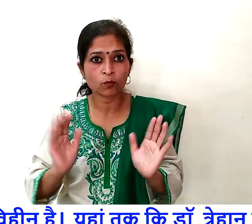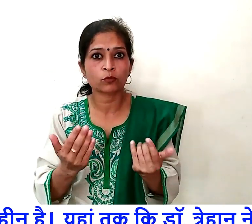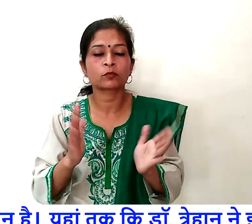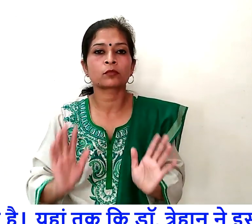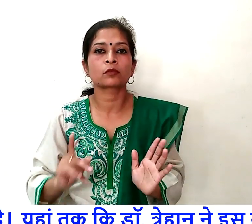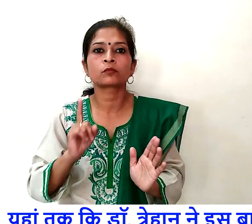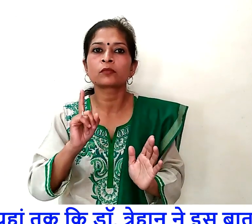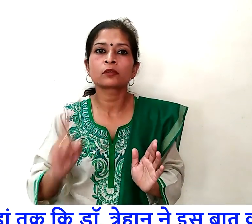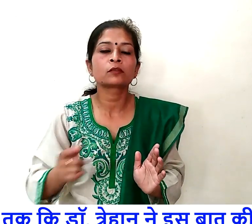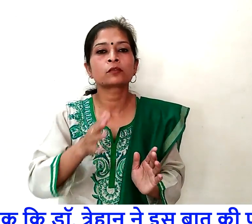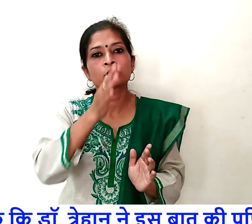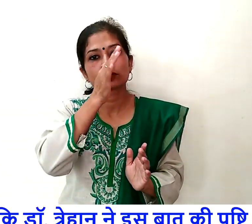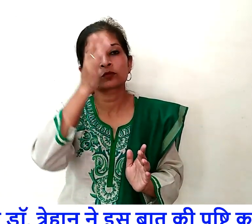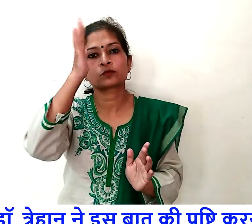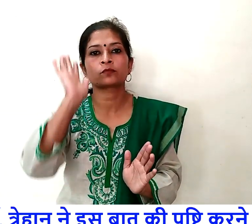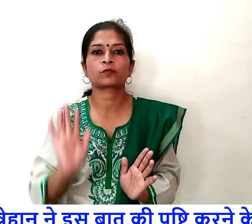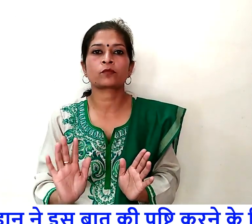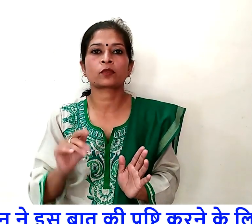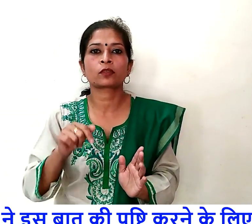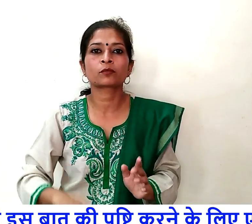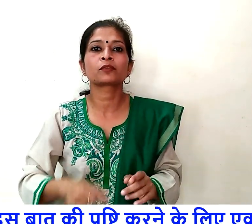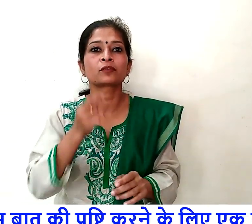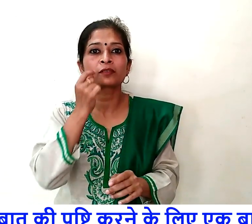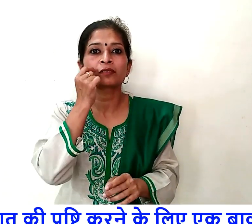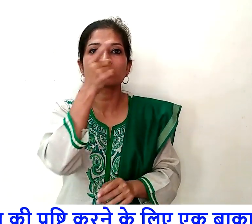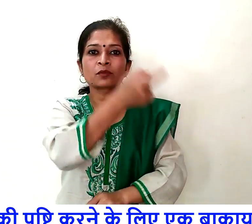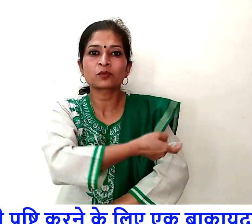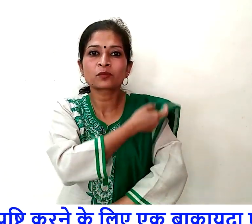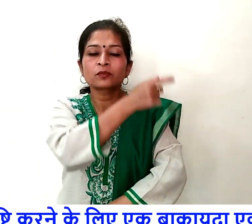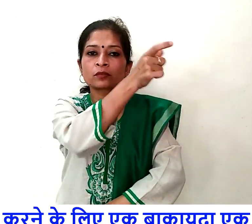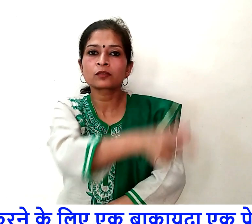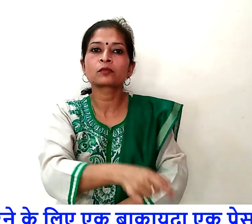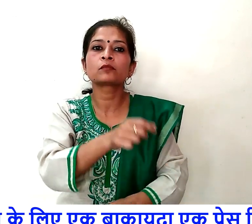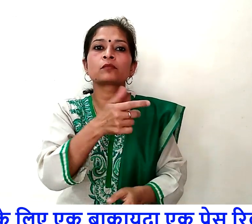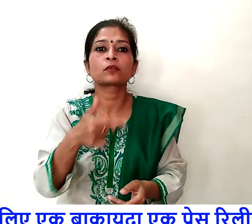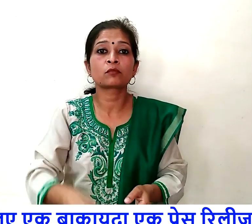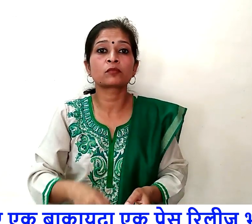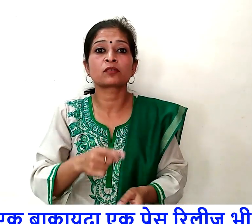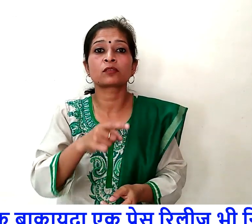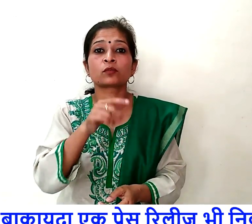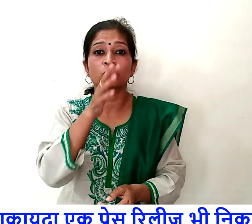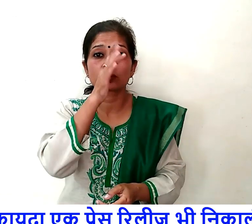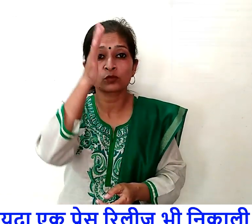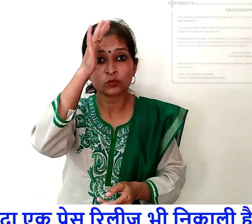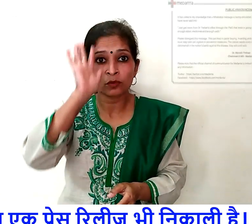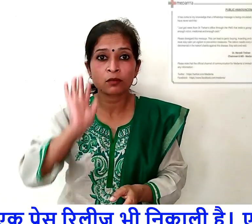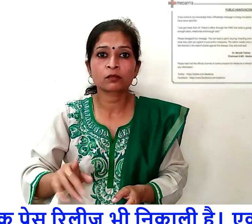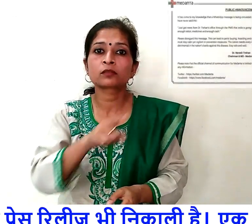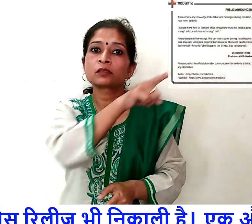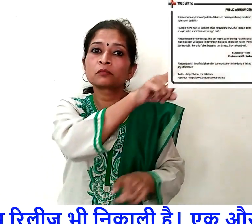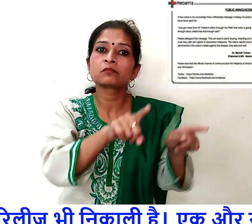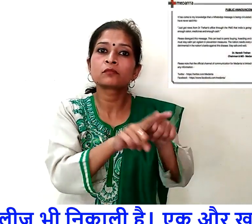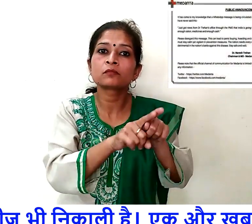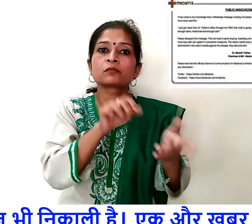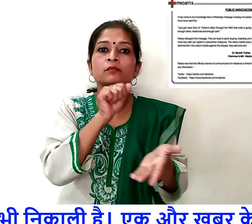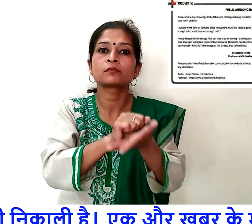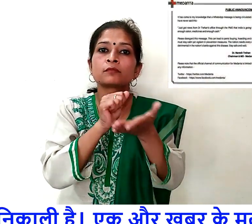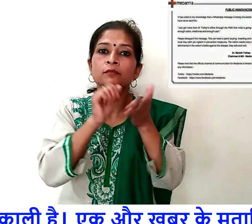विहीन है यहां तक कि डॉक्टर त्रेहन ने इस बात की पुष्टी करने के लिए एक बाकाइदा एक प्रेस रिलीज भी